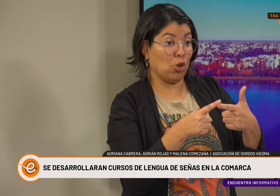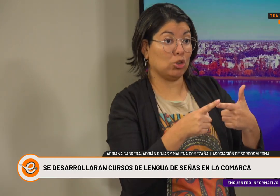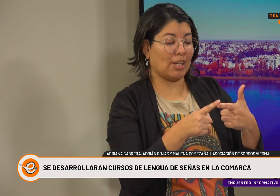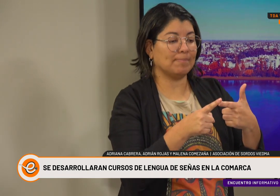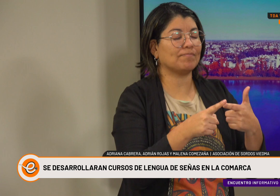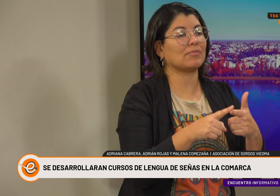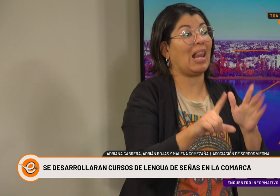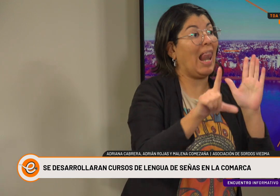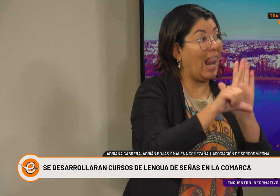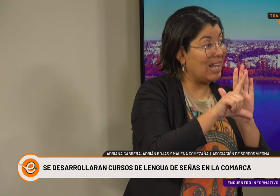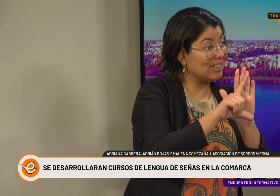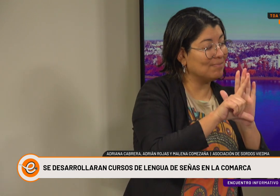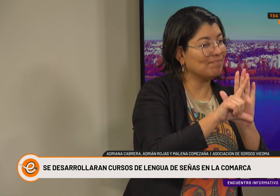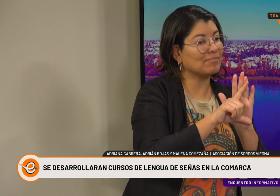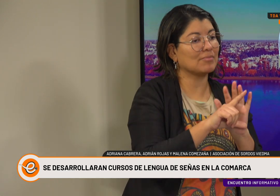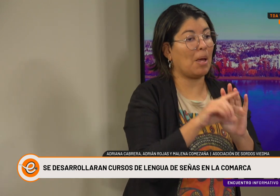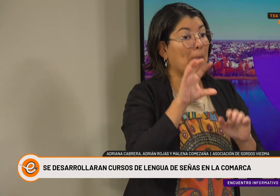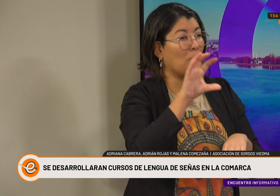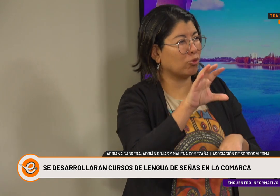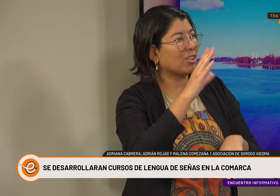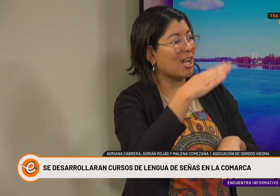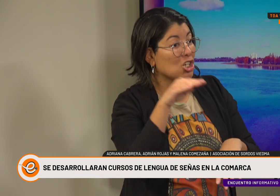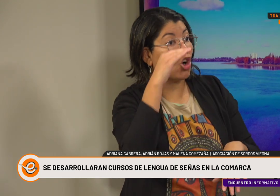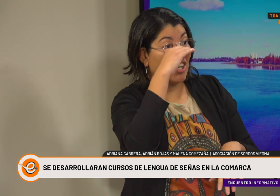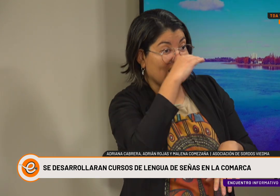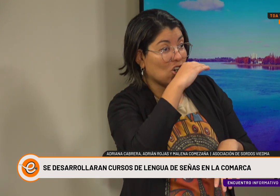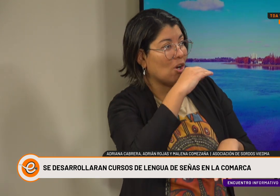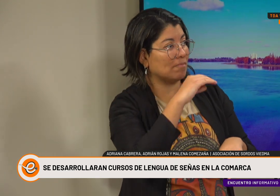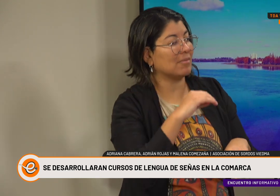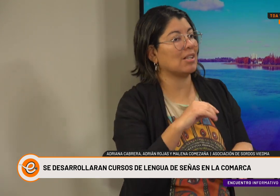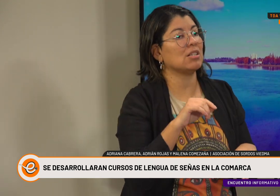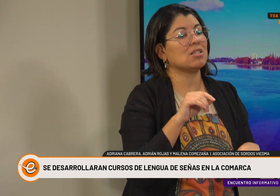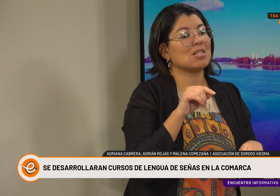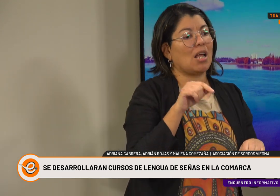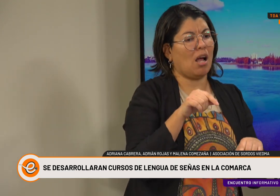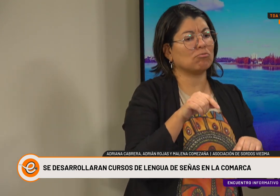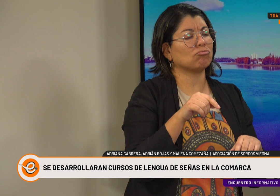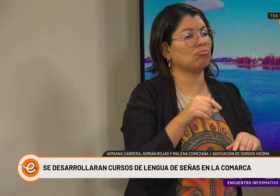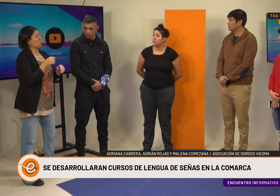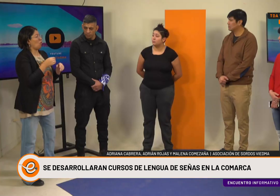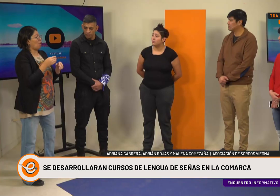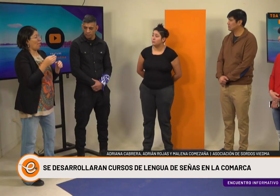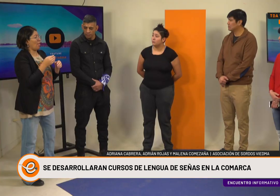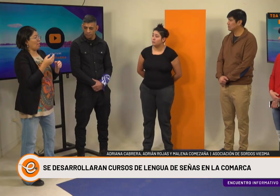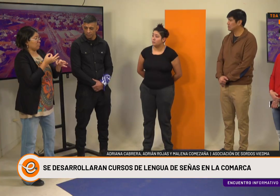demás. La otra ley es la Provincial de Río Negro.